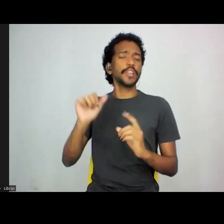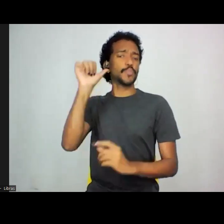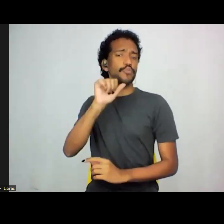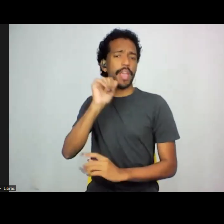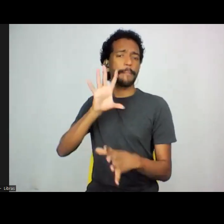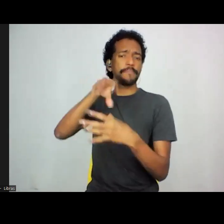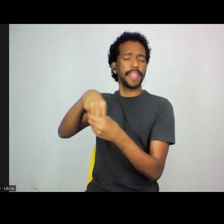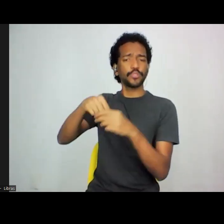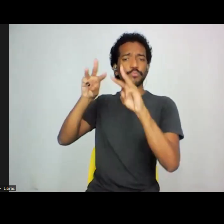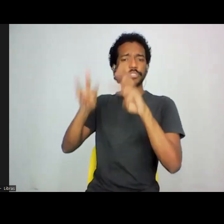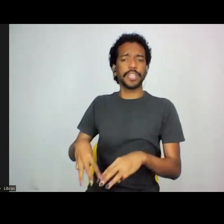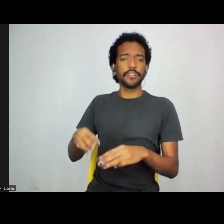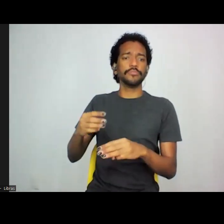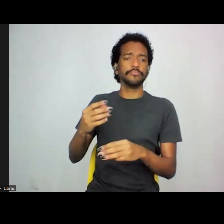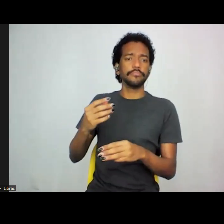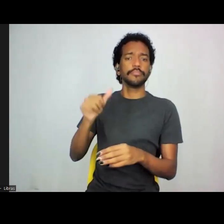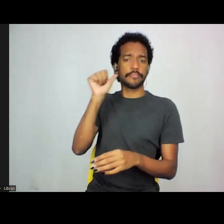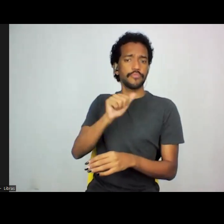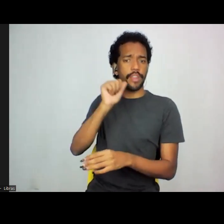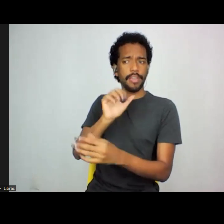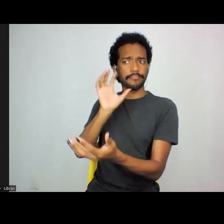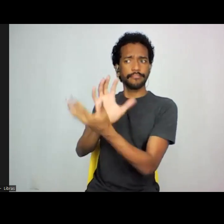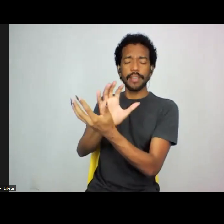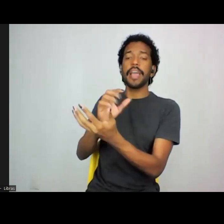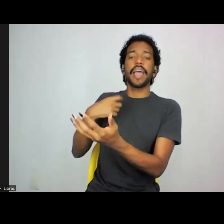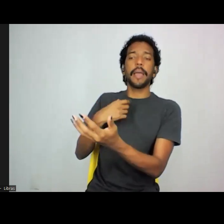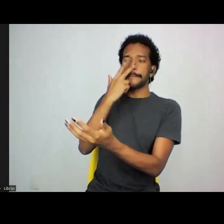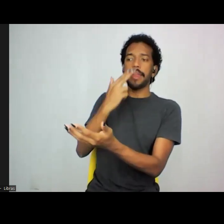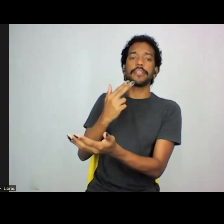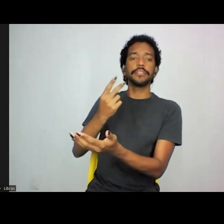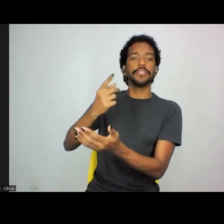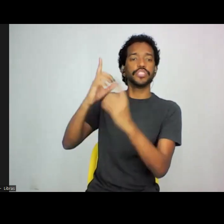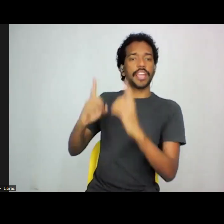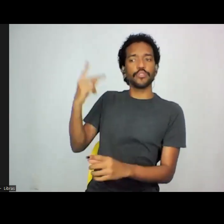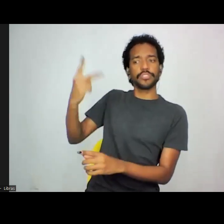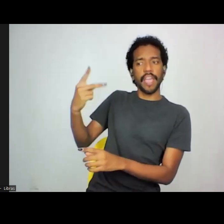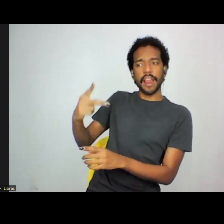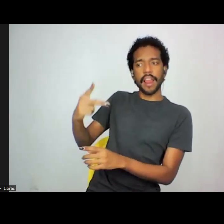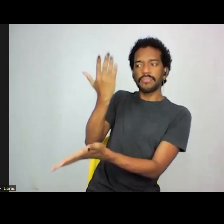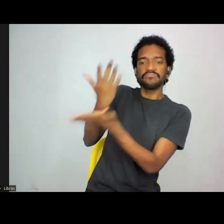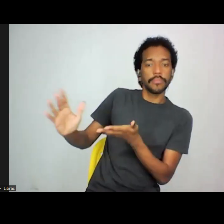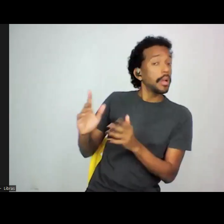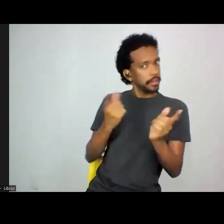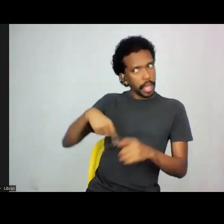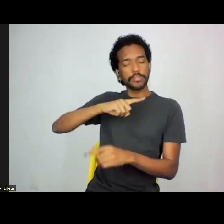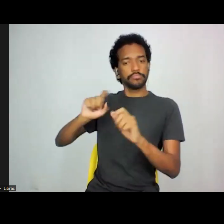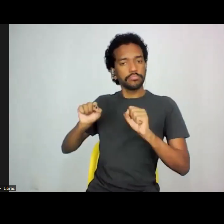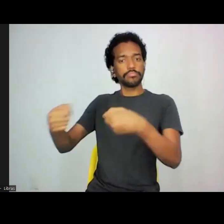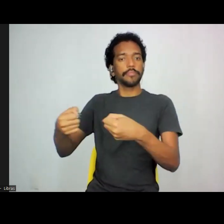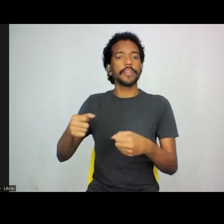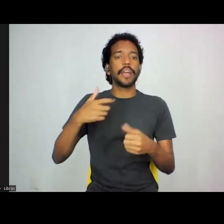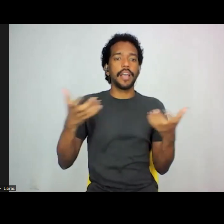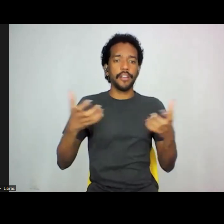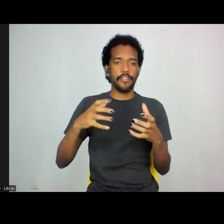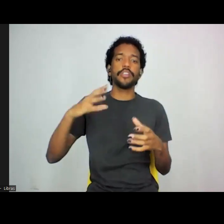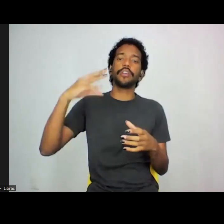acessibilidade e deficiência em museus, como a gente encara isso, e lançou agora o último, encerrou o último ciclo, foi o ciclo que se encerra